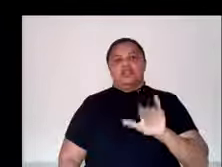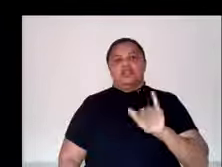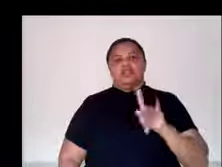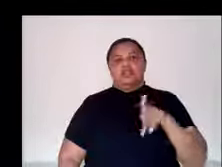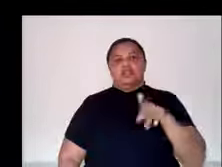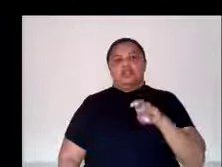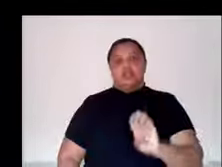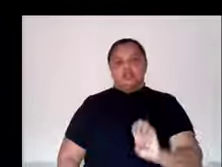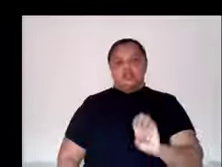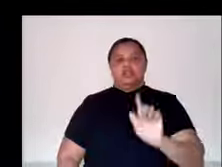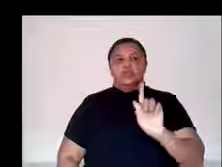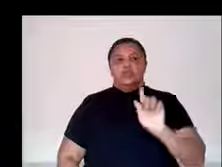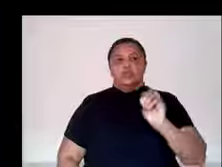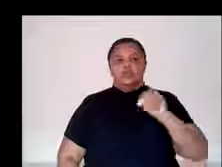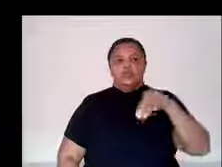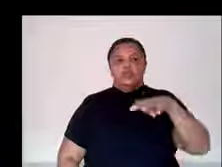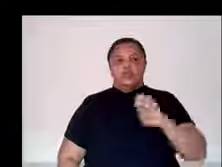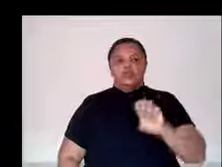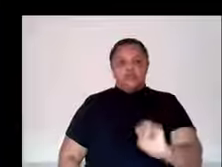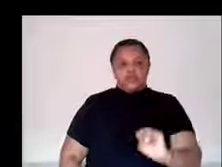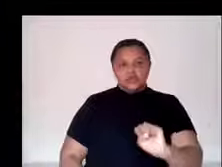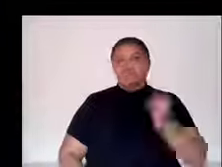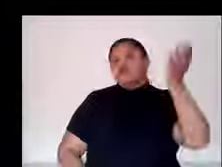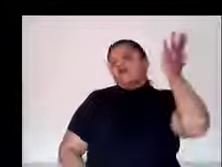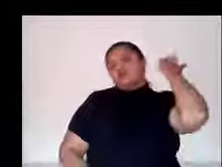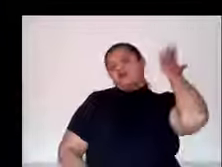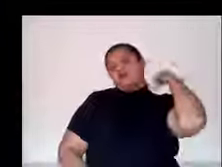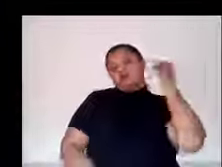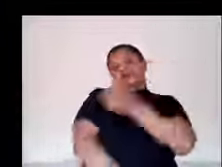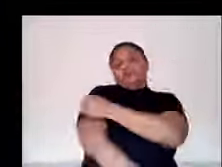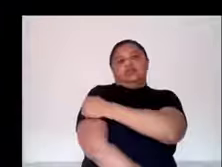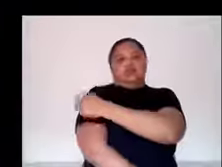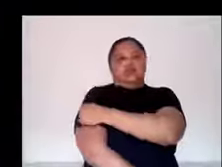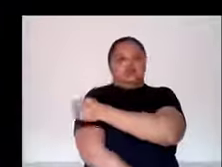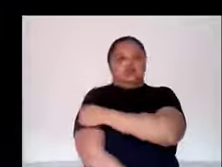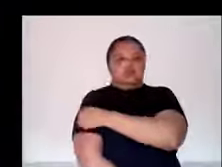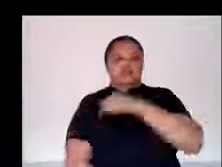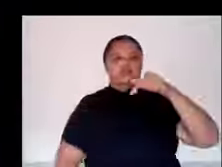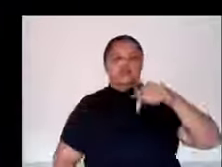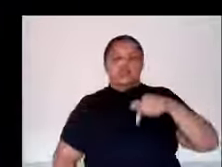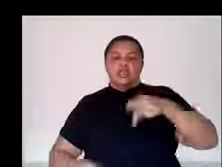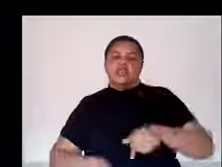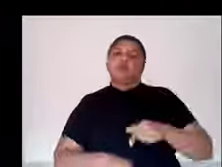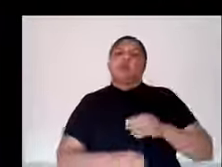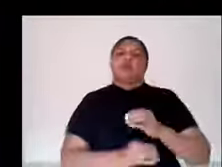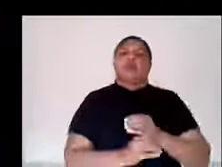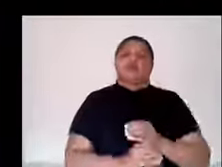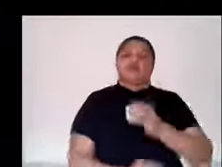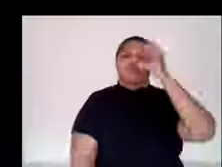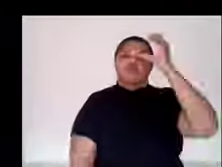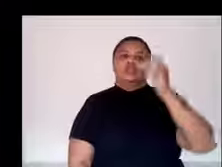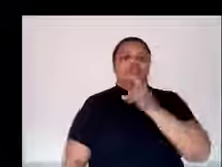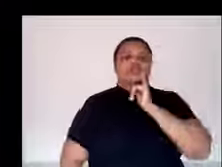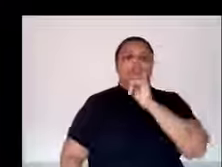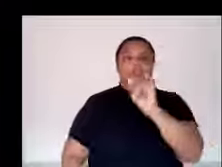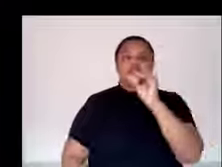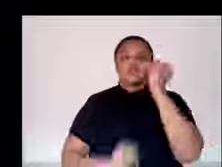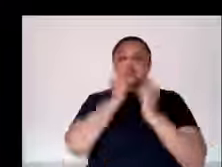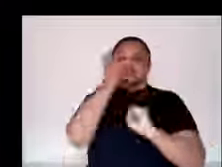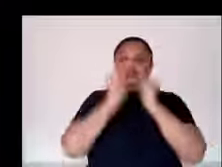e atualmente está fazendo o mestrado na Universidade Federal do Maranhão, sob orientação do professor Allan Kardec.